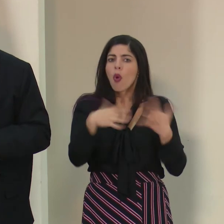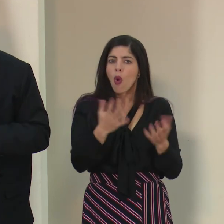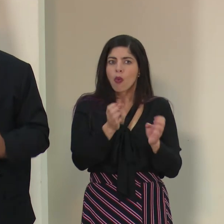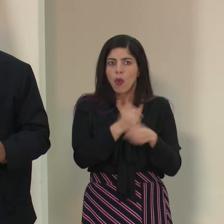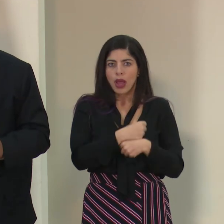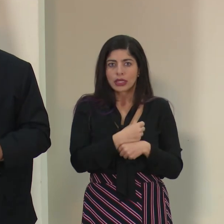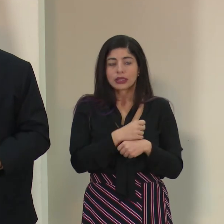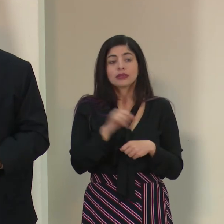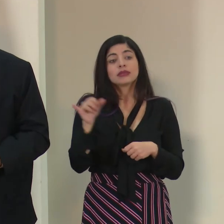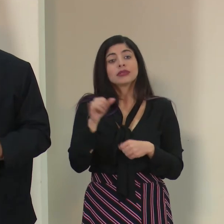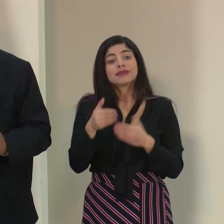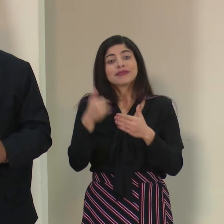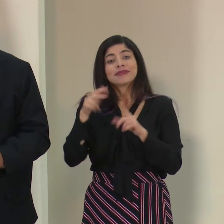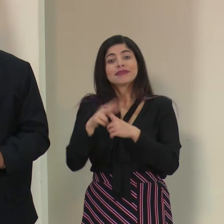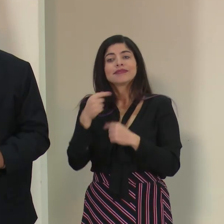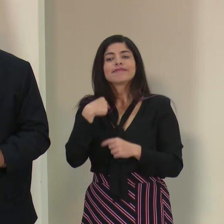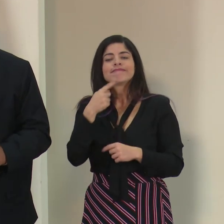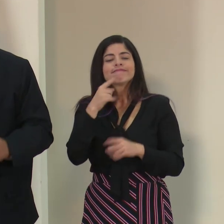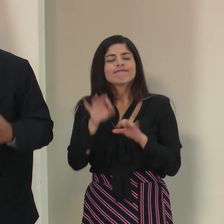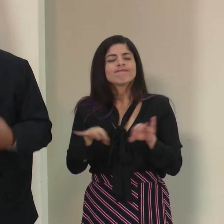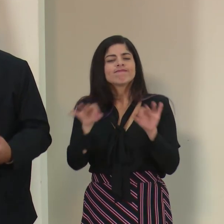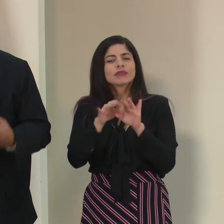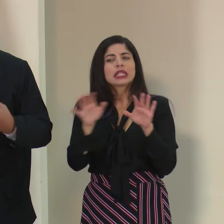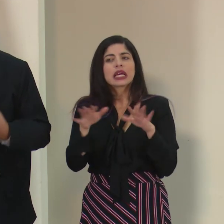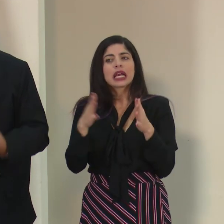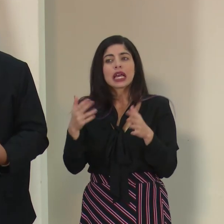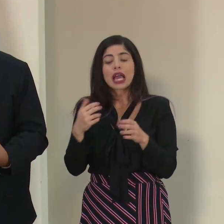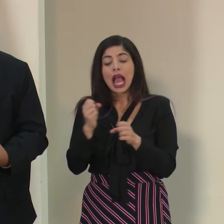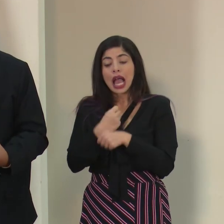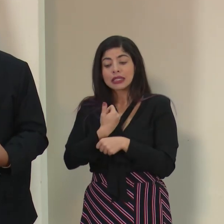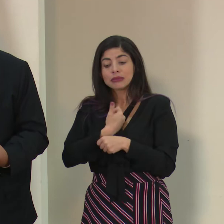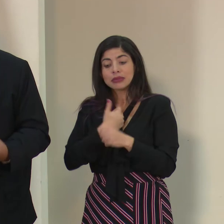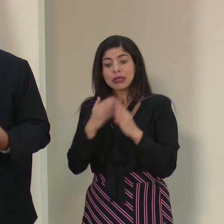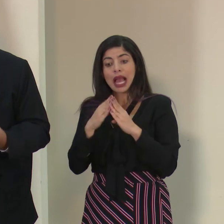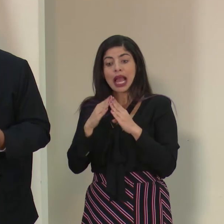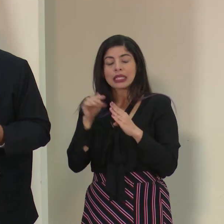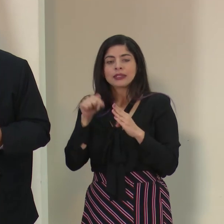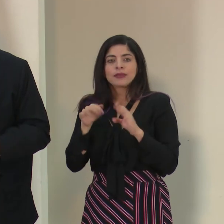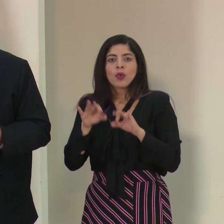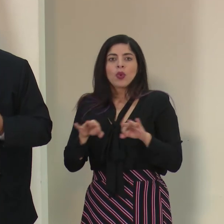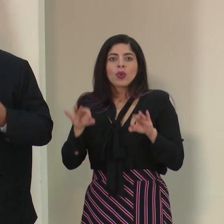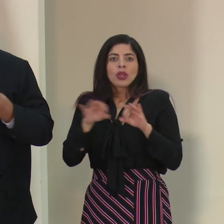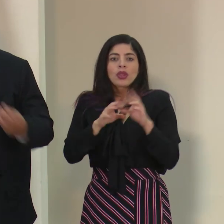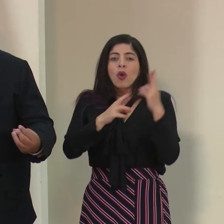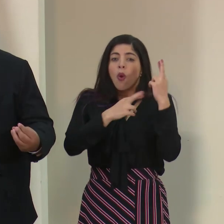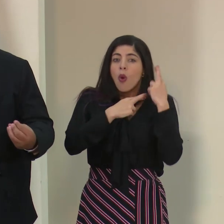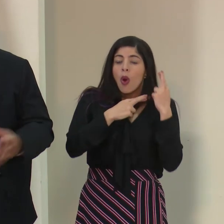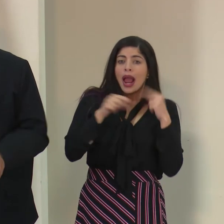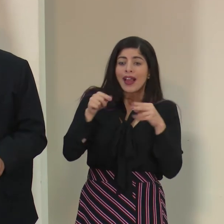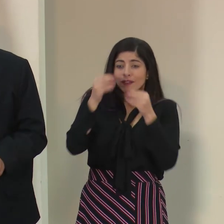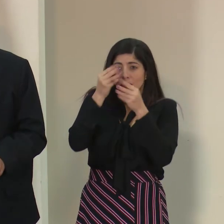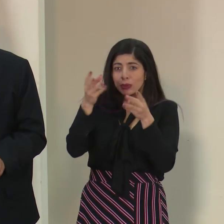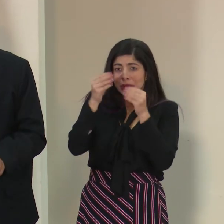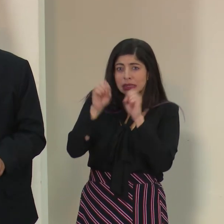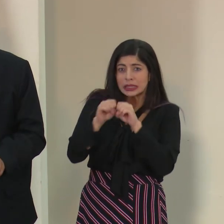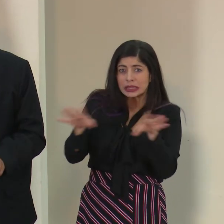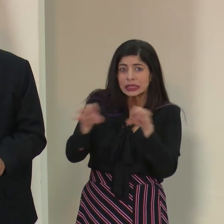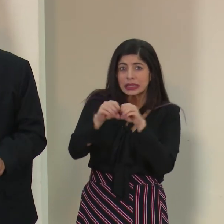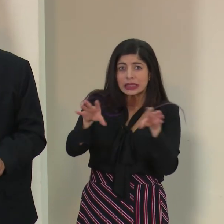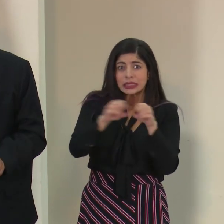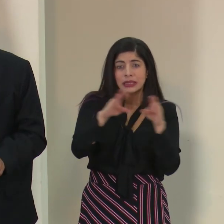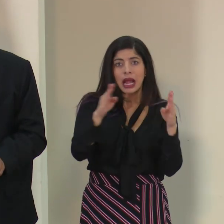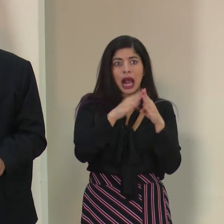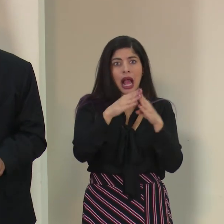aquí, lo que les decía también al inicio, es muy importante lo que hagamos en nuestras casas. Ojalá que esto se transmita para las